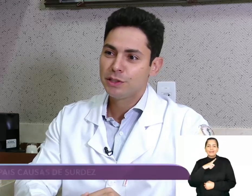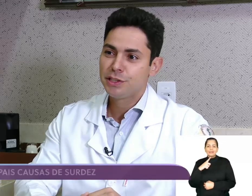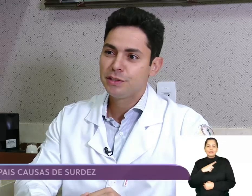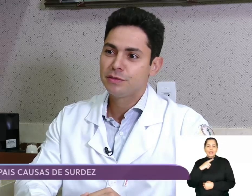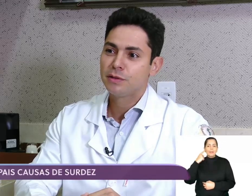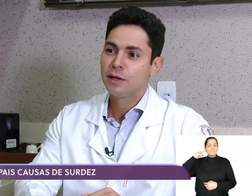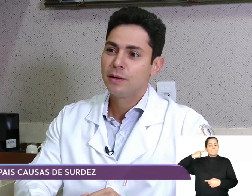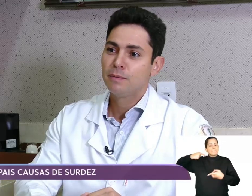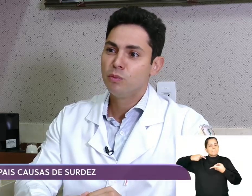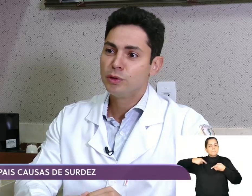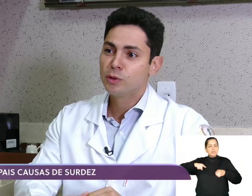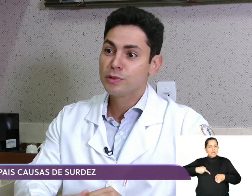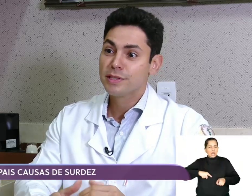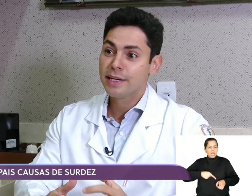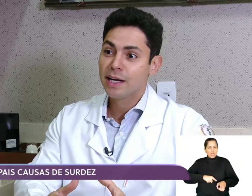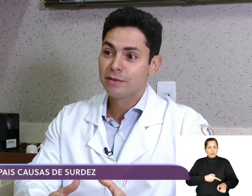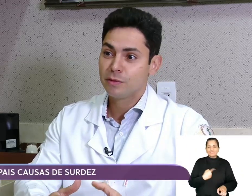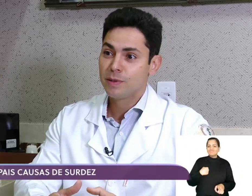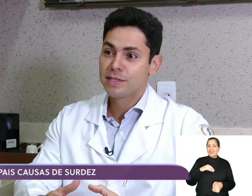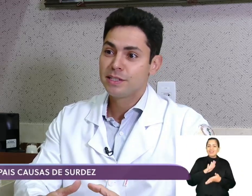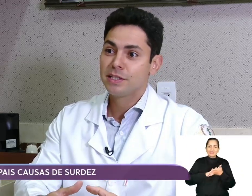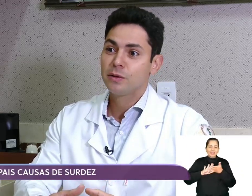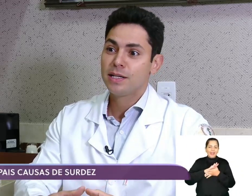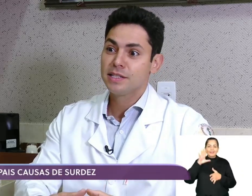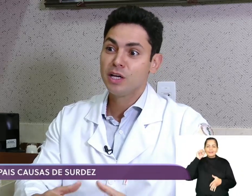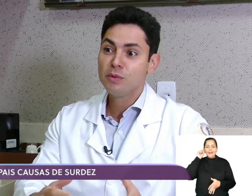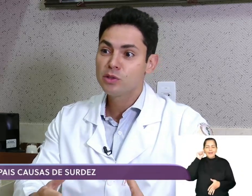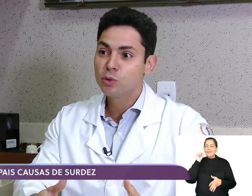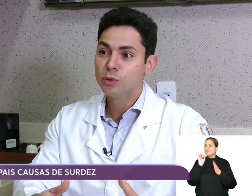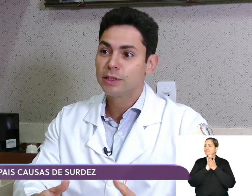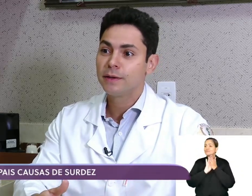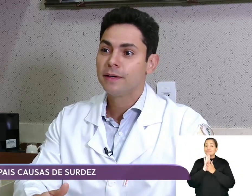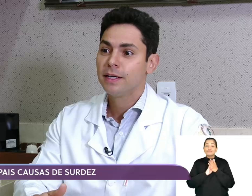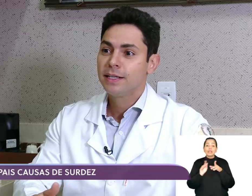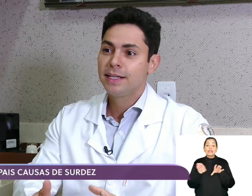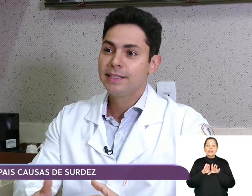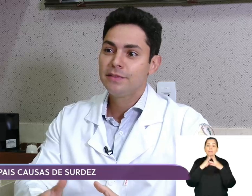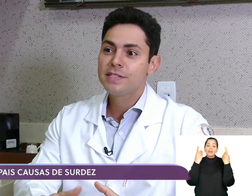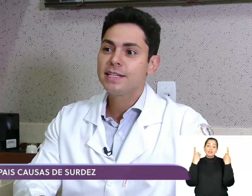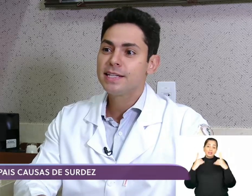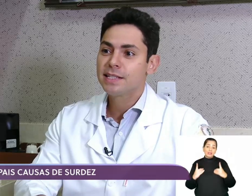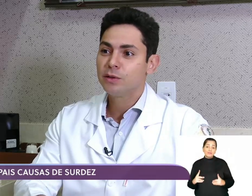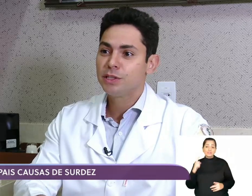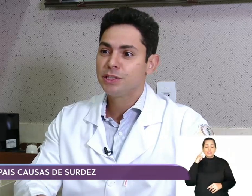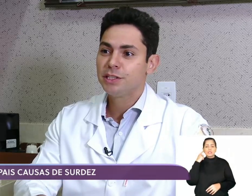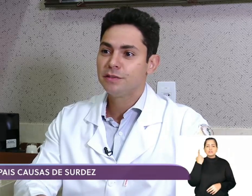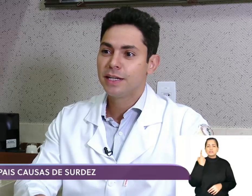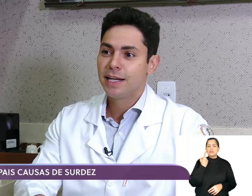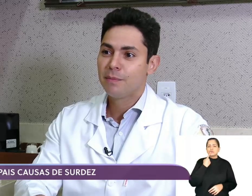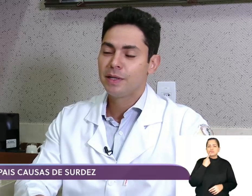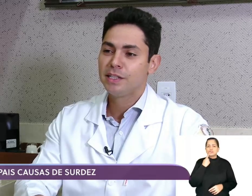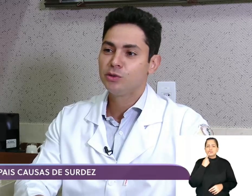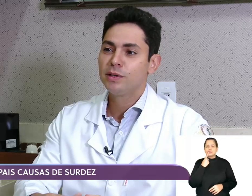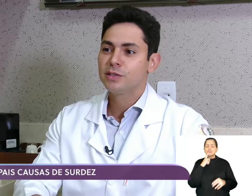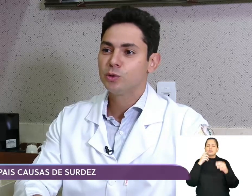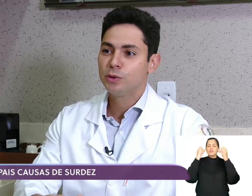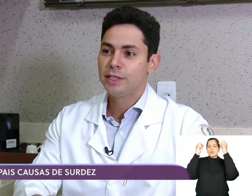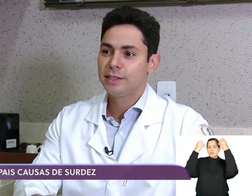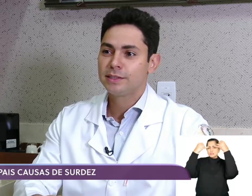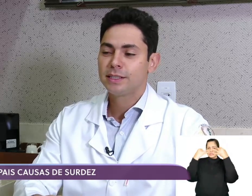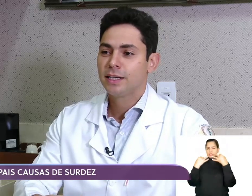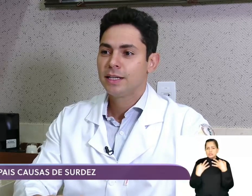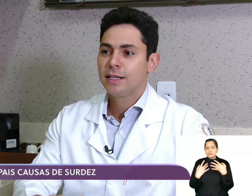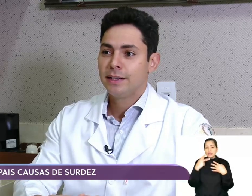perda auditiva muito considerável, paciente que quase não escuta. E a deficiência auditiva, ela abrange uma